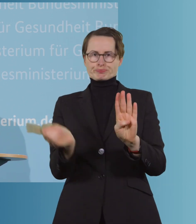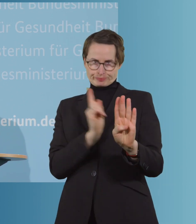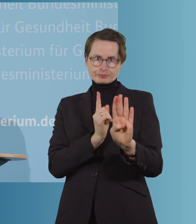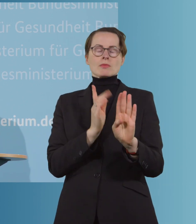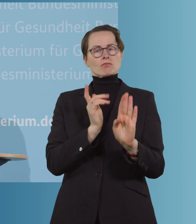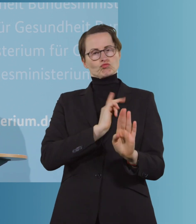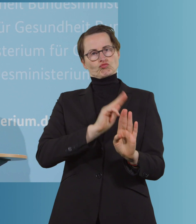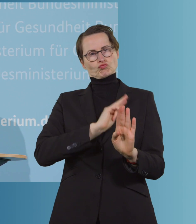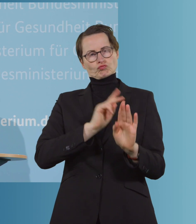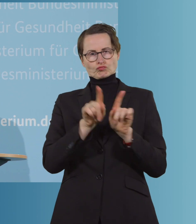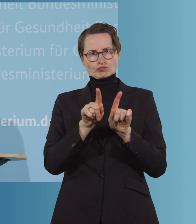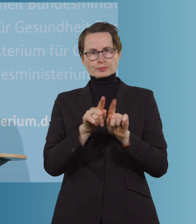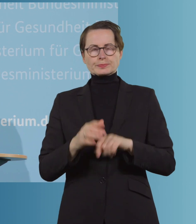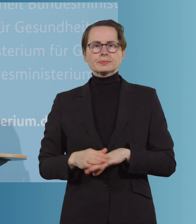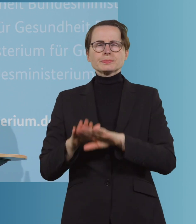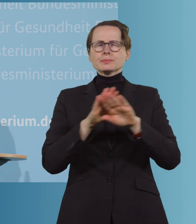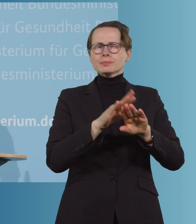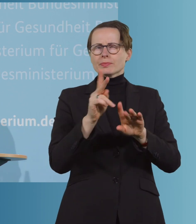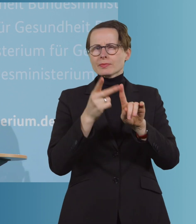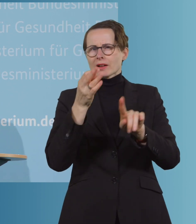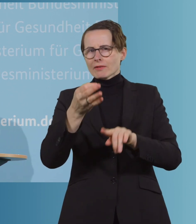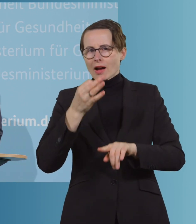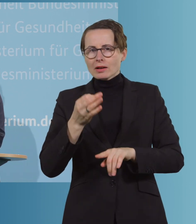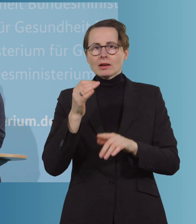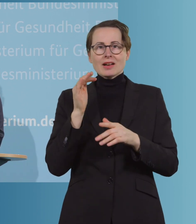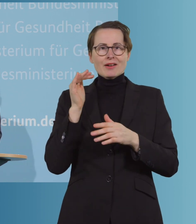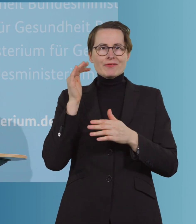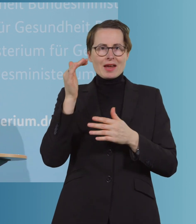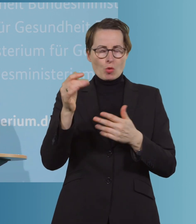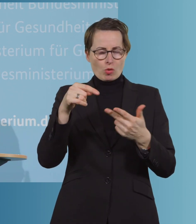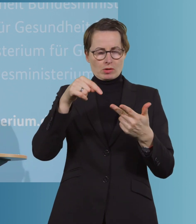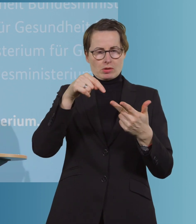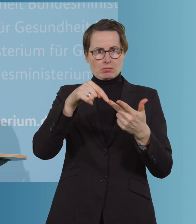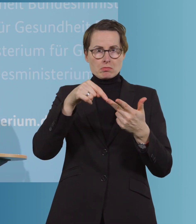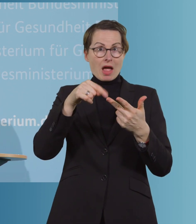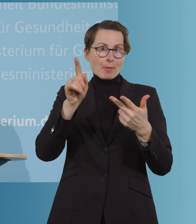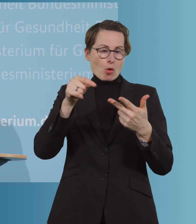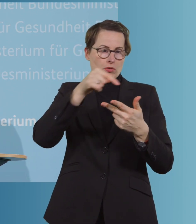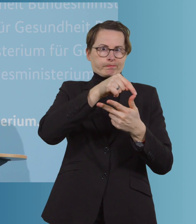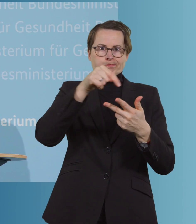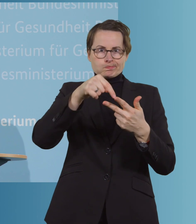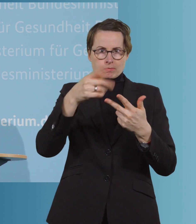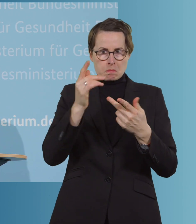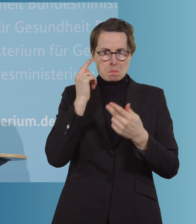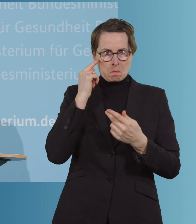Die Frage der Wirksamkeit des AstraZeneca, aber auch Biontech und Moderna-Impfstoffes, bei den Mutationen, gibt es dort ja